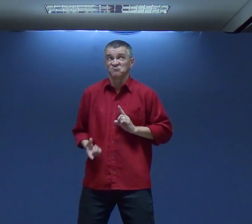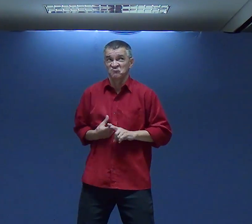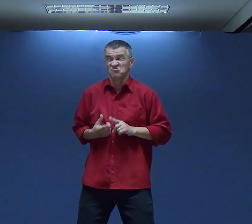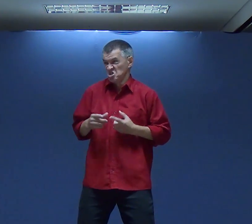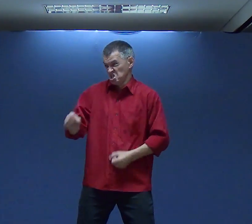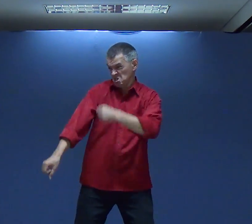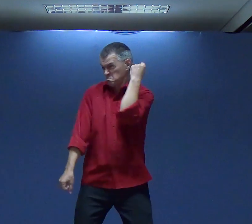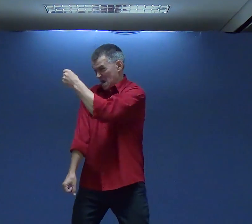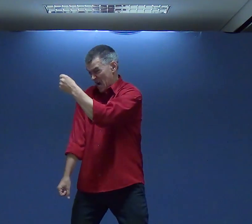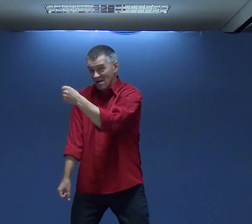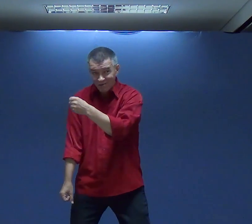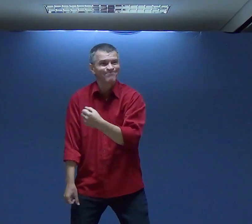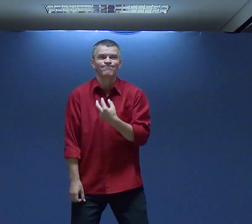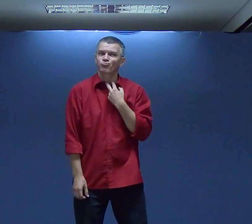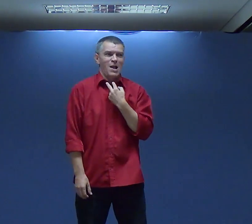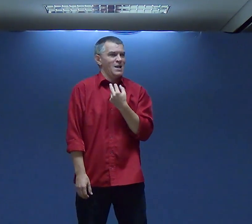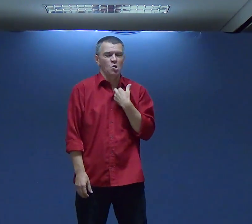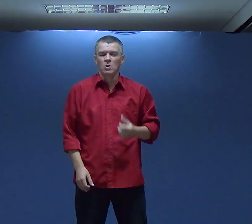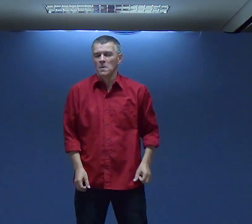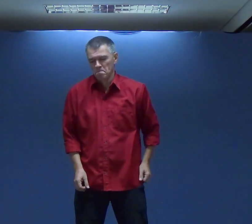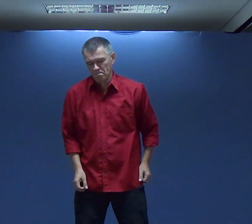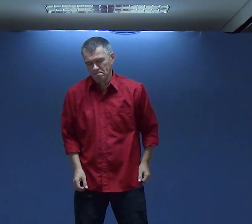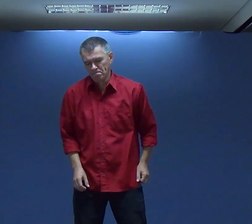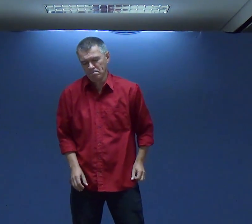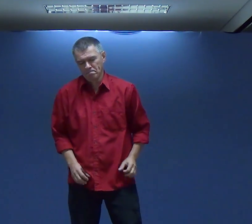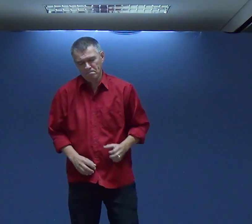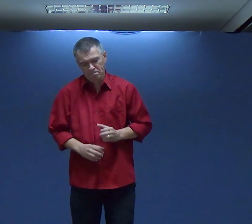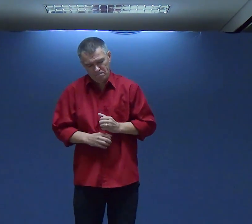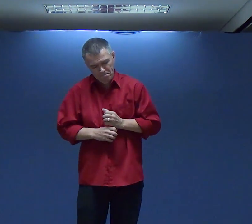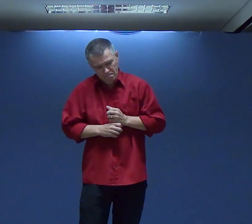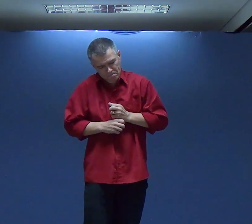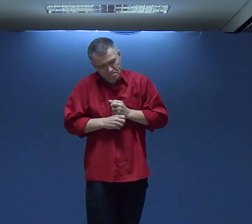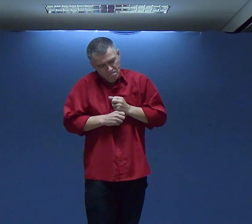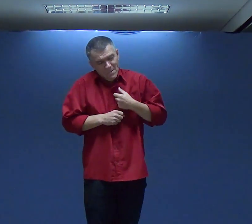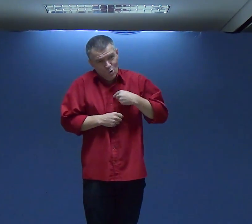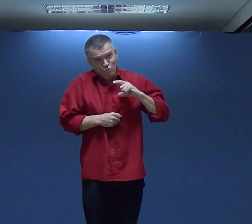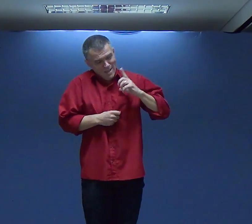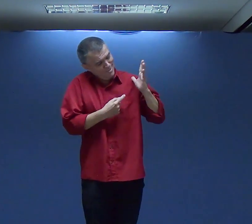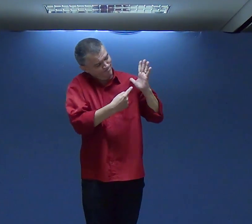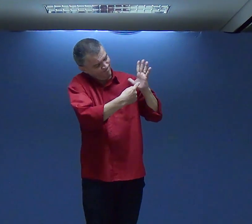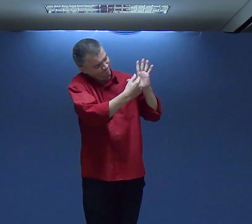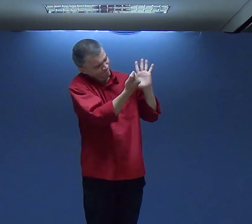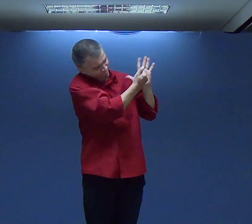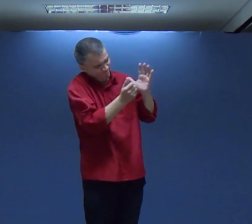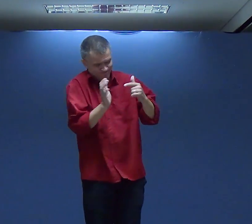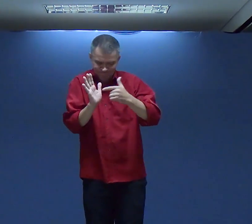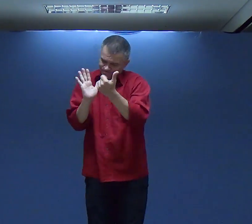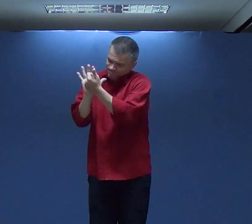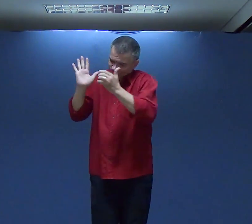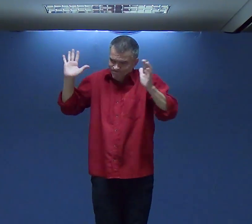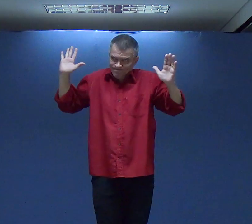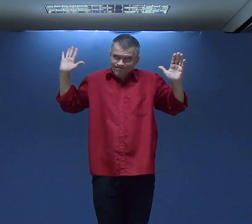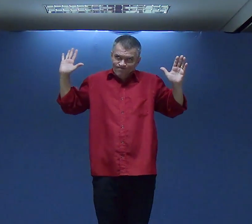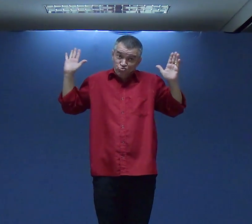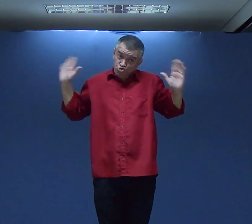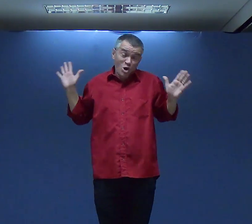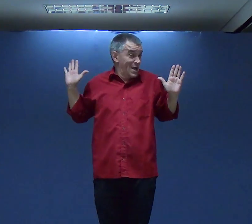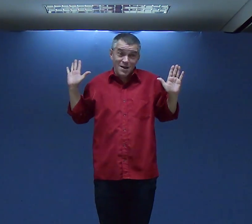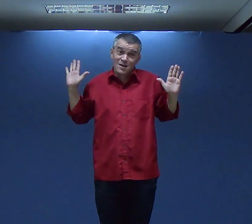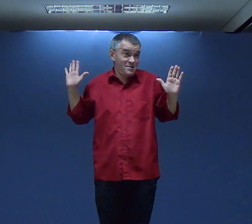E eu poderia Falar o que Ai Vou me brigar Não Naquele momento Eu aceitei